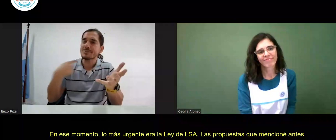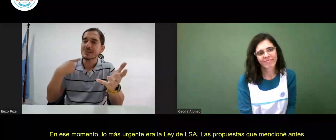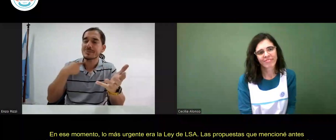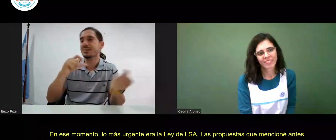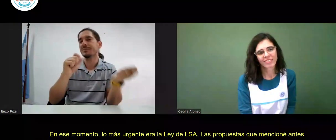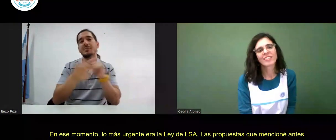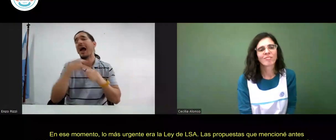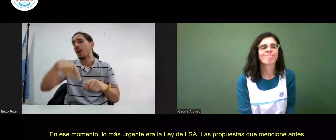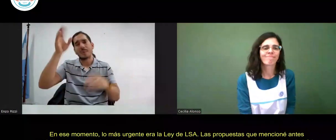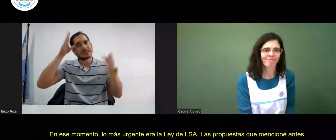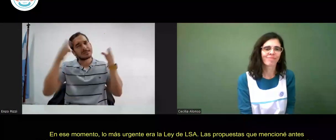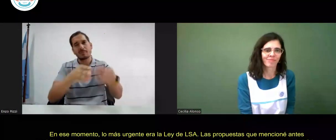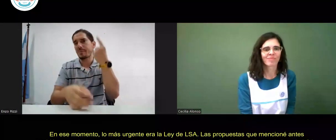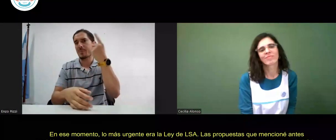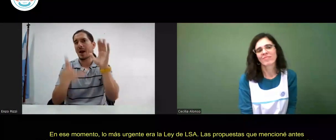de LSA.